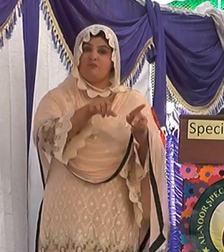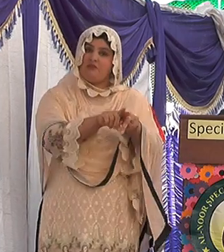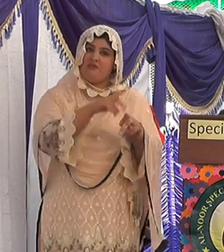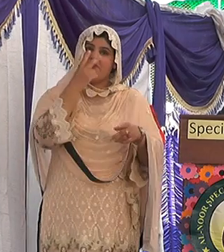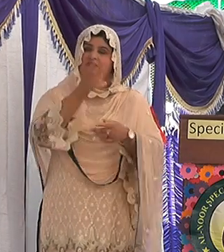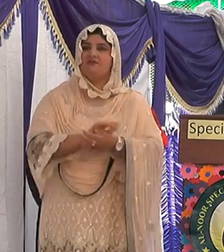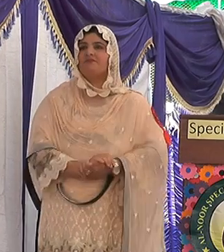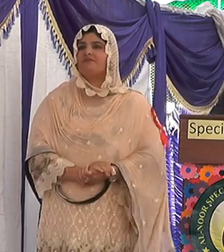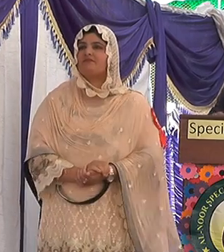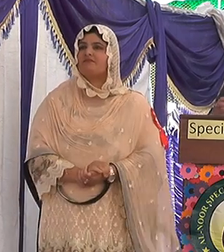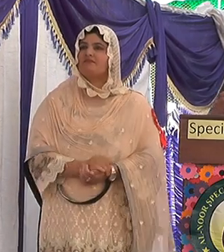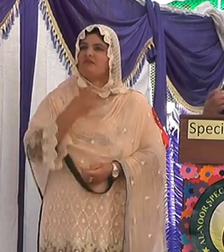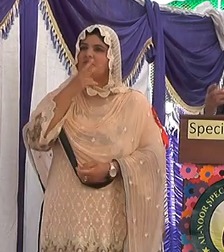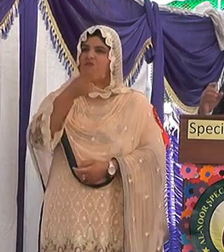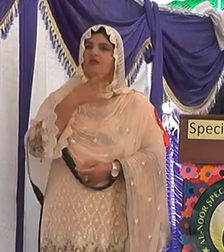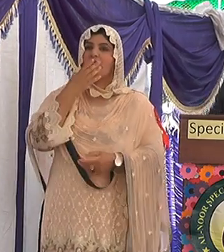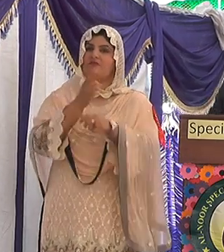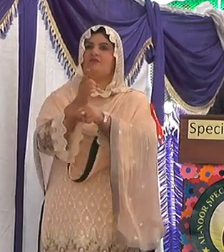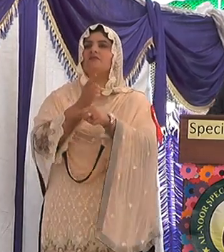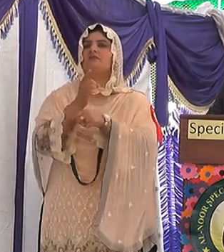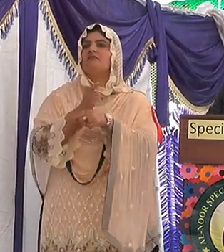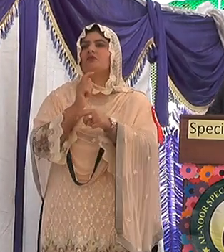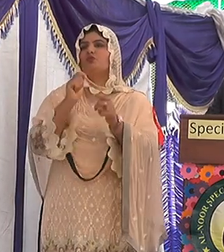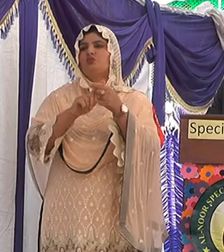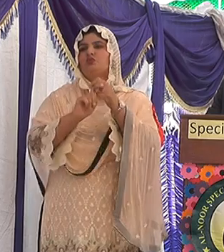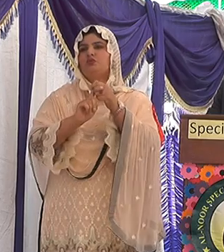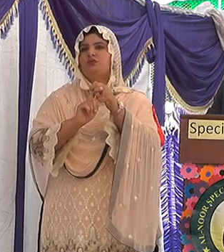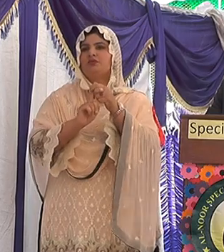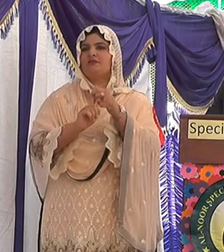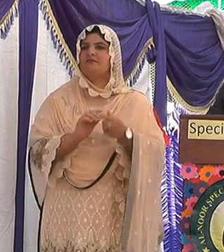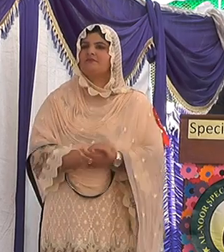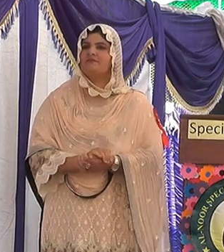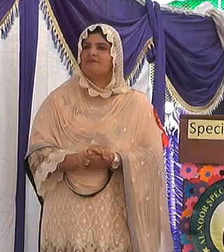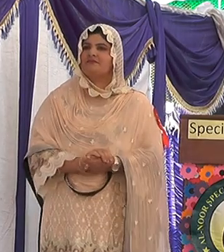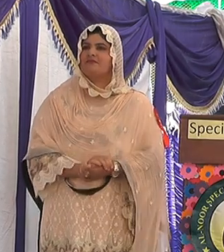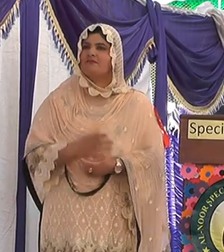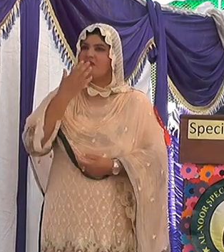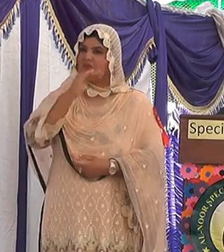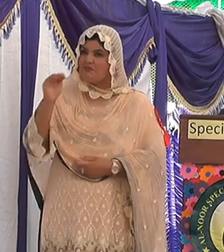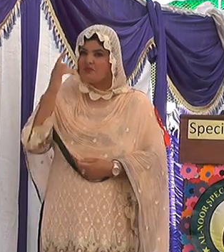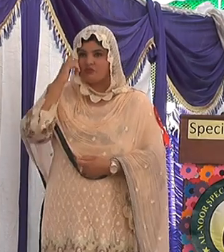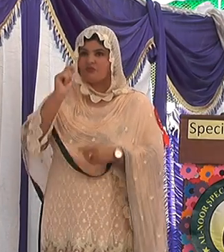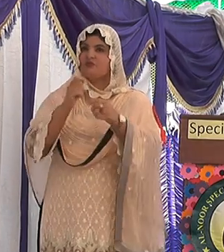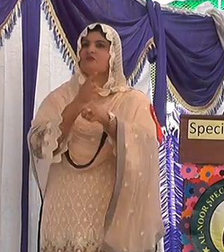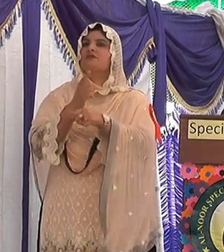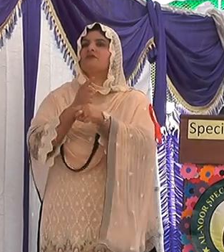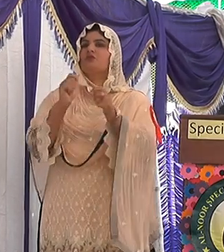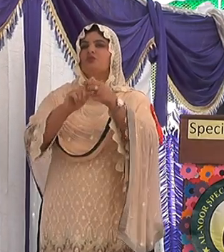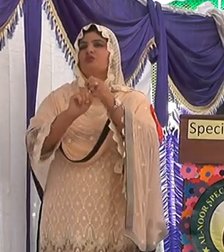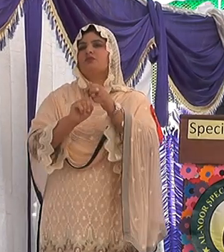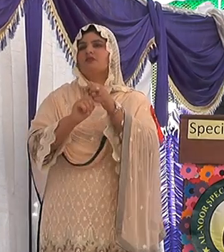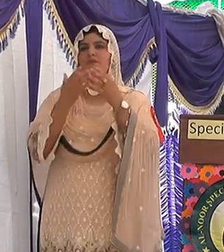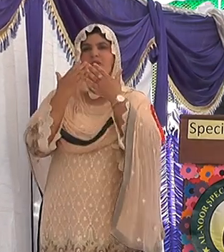اس کے لیے انہیں ایڈیوکیٹ کرنا ہوگا یہاں ایک اور فرق تو سمجھئے گا ایڈیوکیشن میں اور انسٹرکشن میں